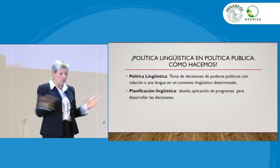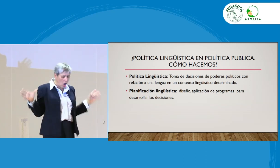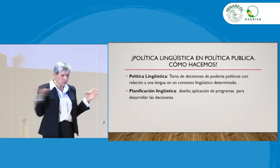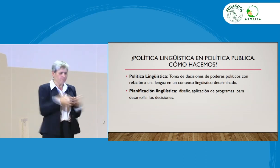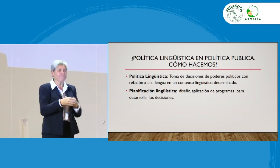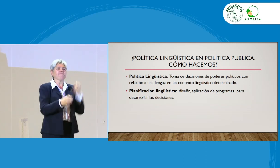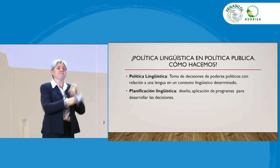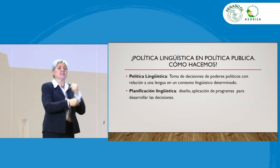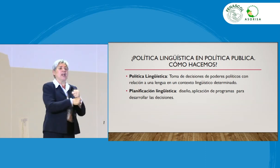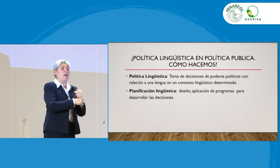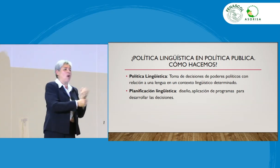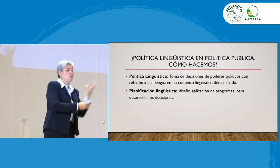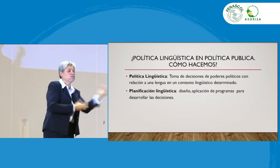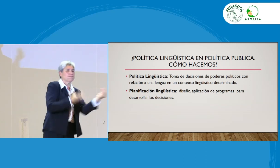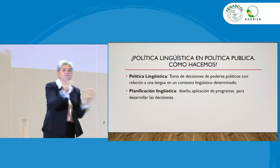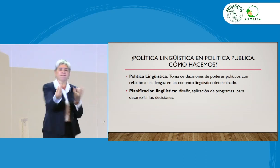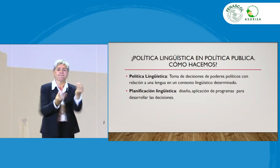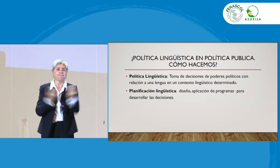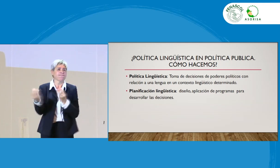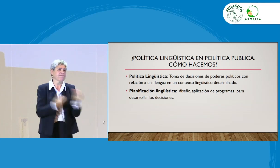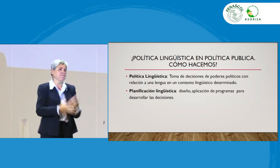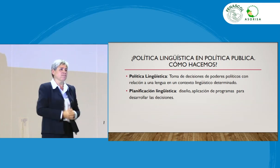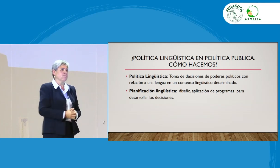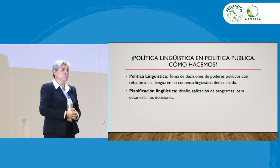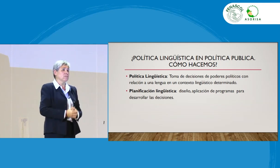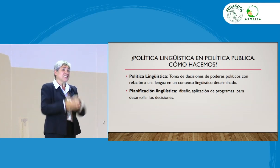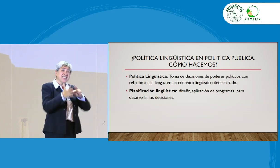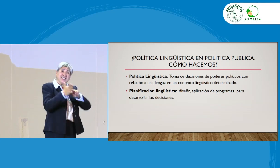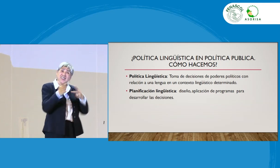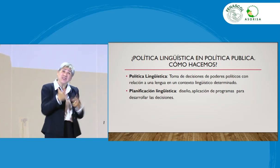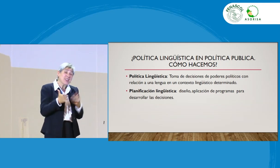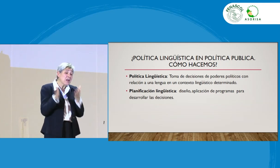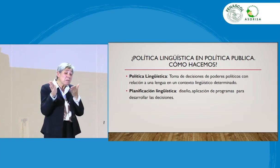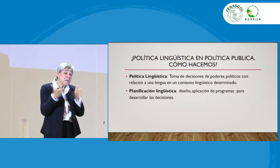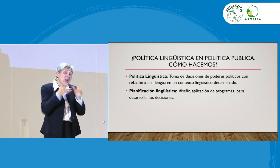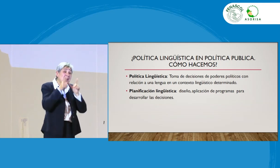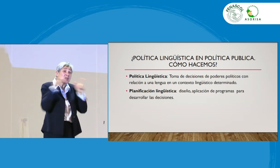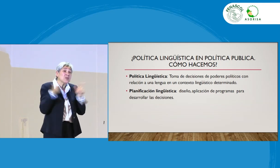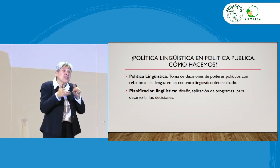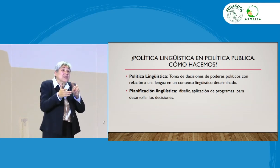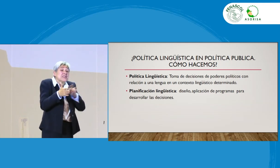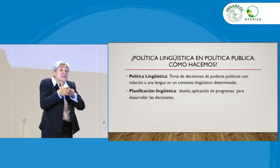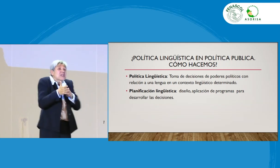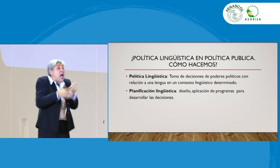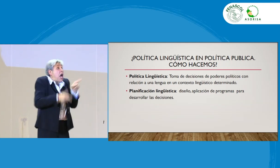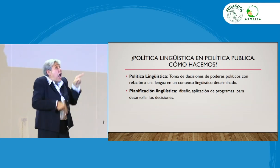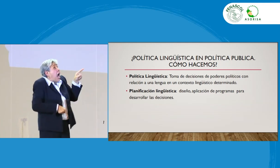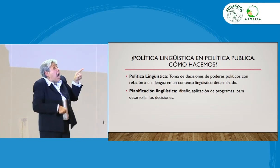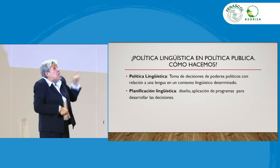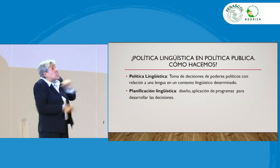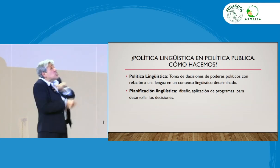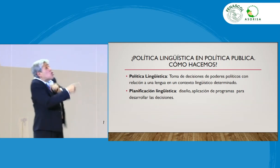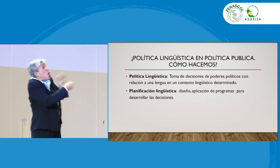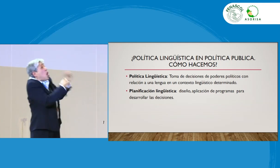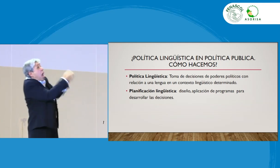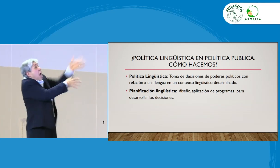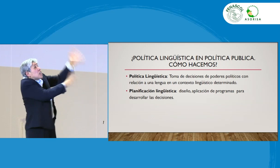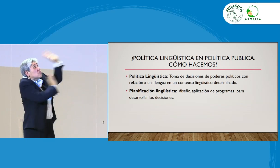parte y podemos trabajar en estos diferentes grupos. La planificación lingüística significa que solo Elisor es el que lo hace